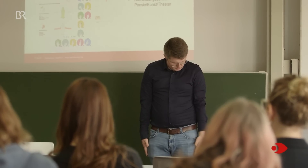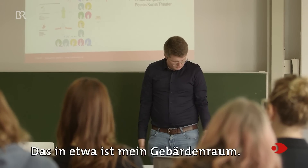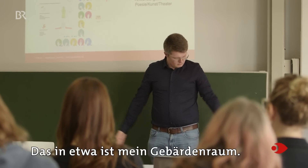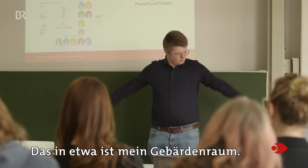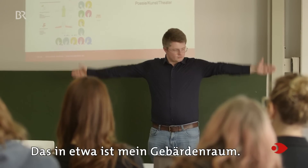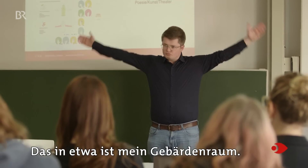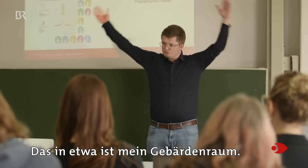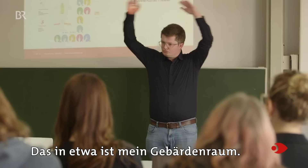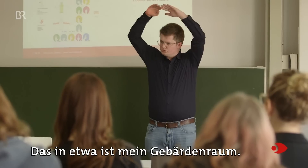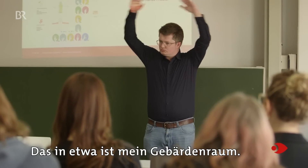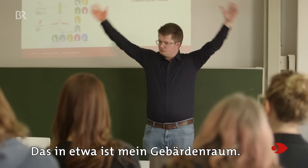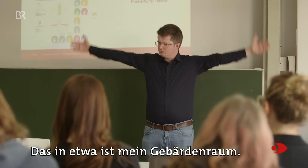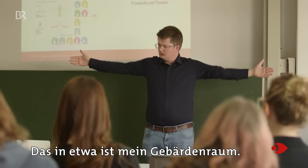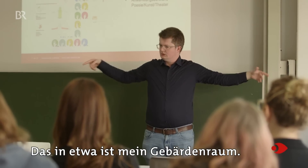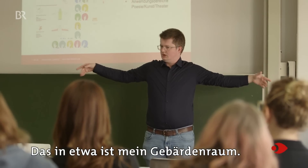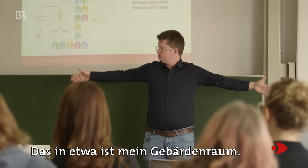Das in etwa ist mein Gebärdenraum. ...